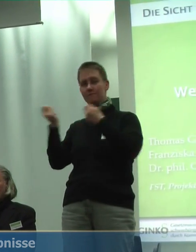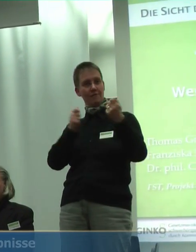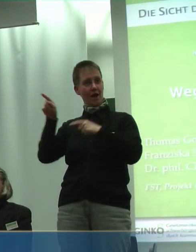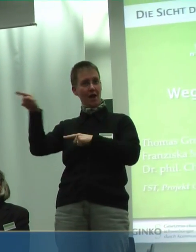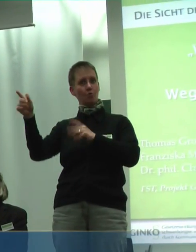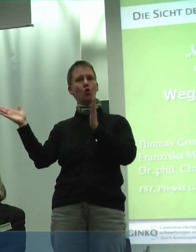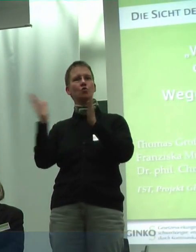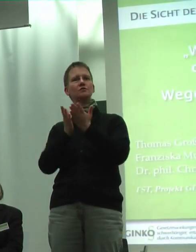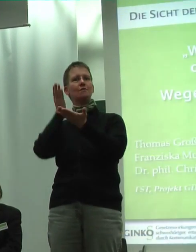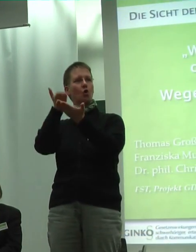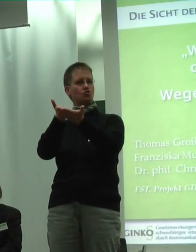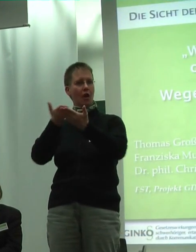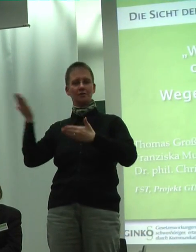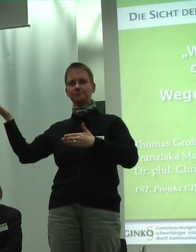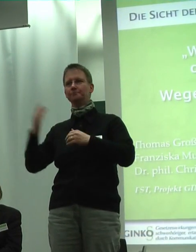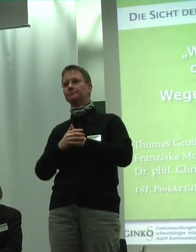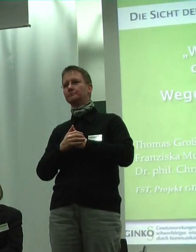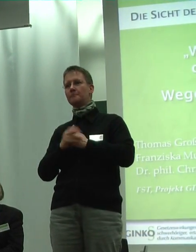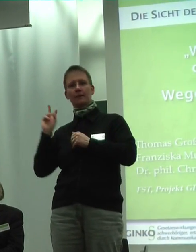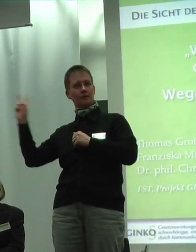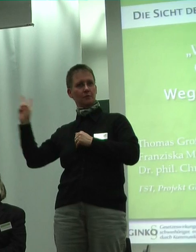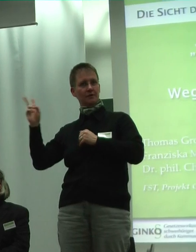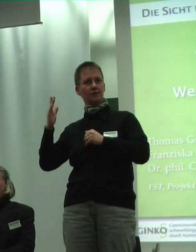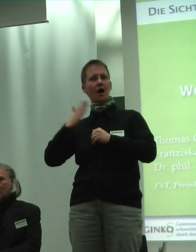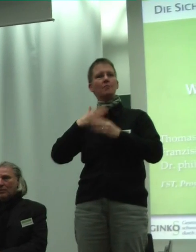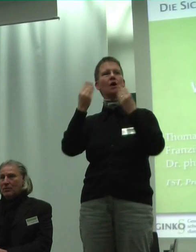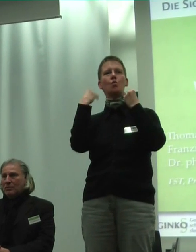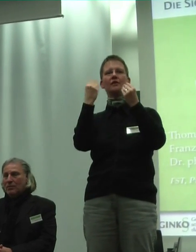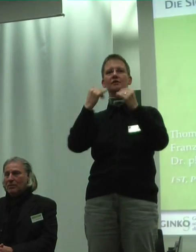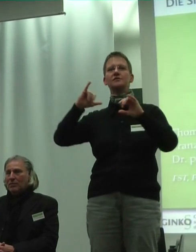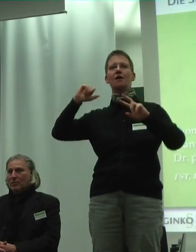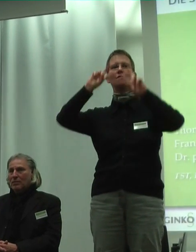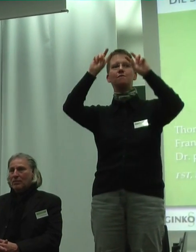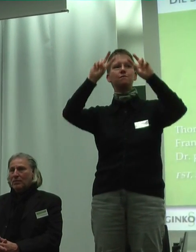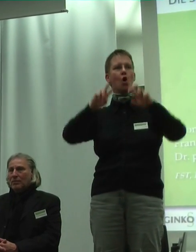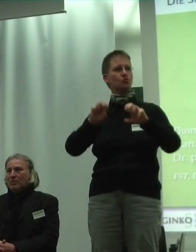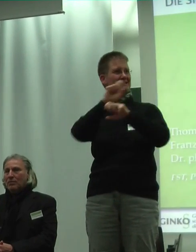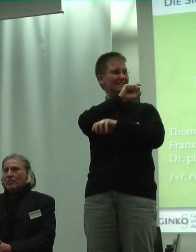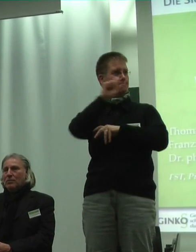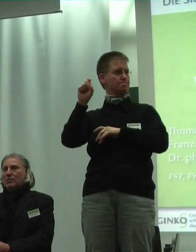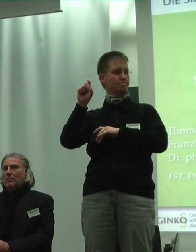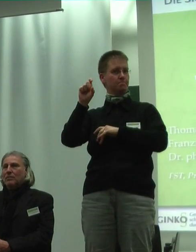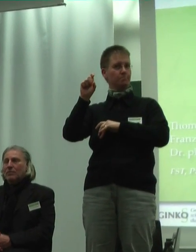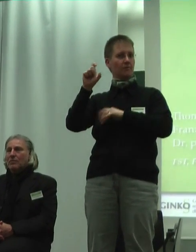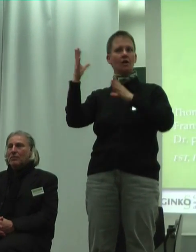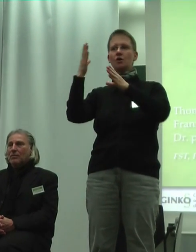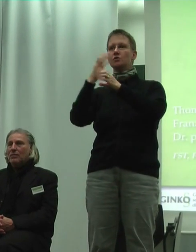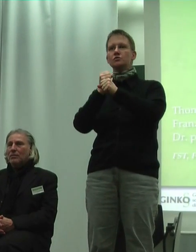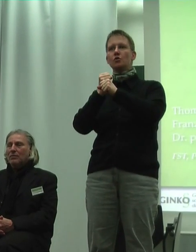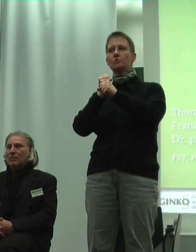vorgestellt. Wir haben als Wandelhaus-Besuchforschungsteam mit dem GIKO-Projekt zusammen mit Herrn Christoph Krausch,